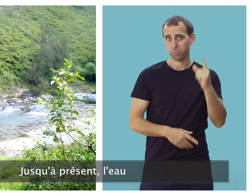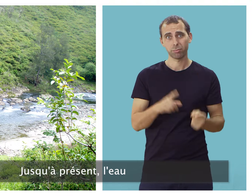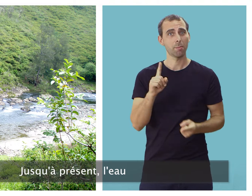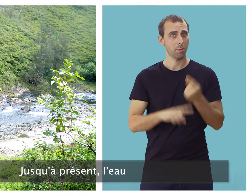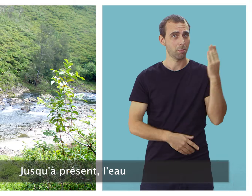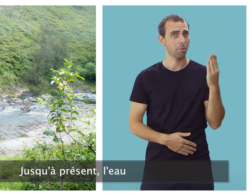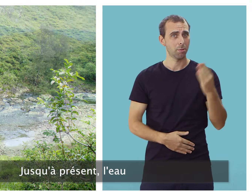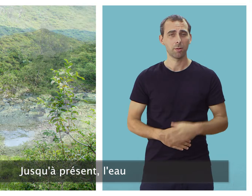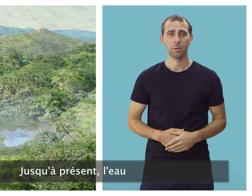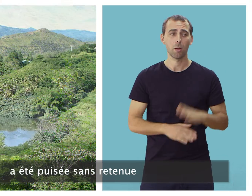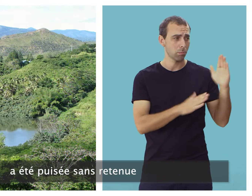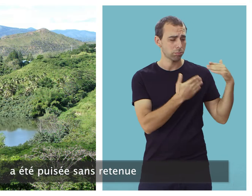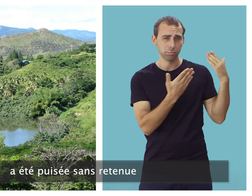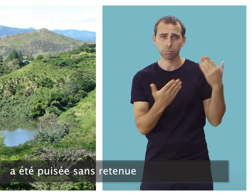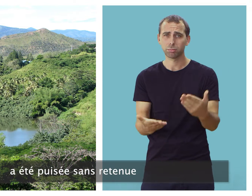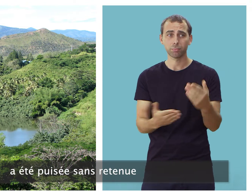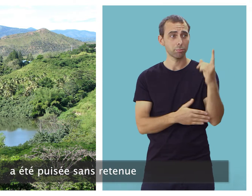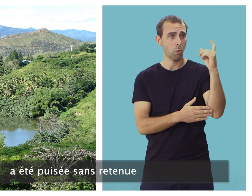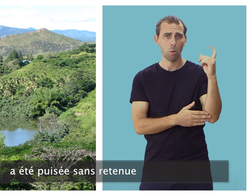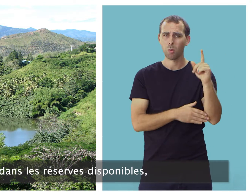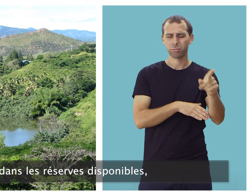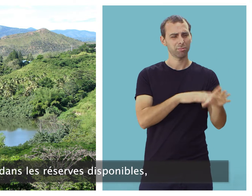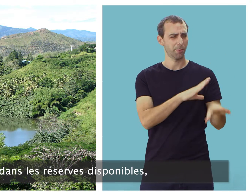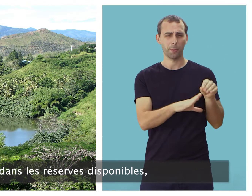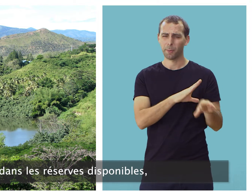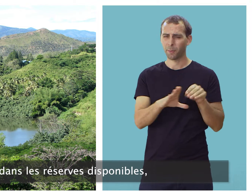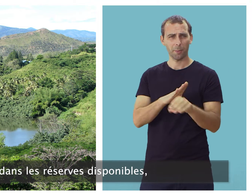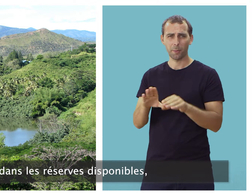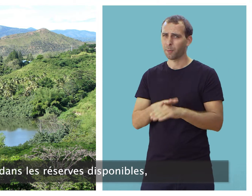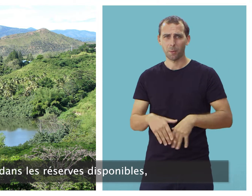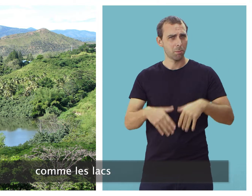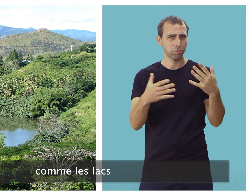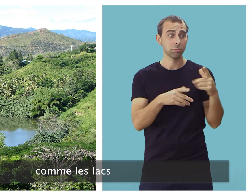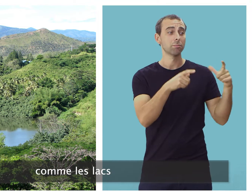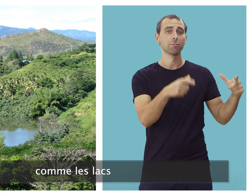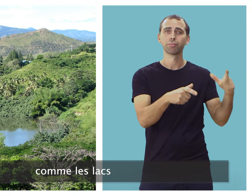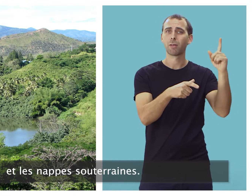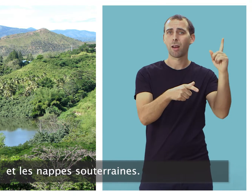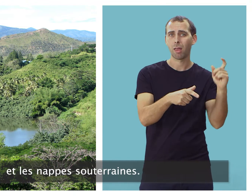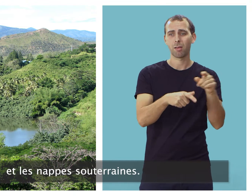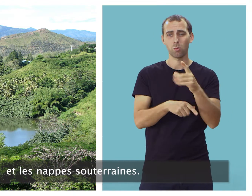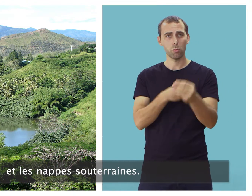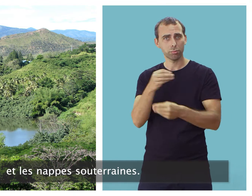Jusqu'à présent, l'eau a été puisée sans retenue dans les réserves disponibles, comme les lacs et les nappes souterraines.